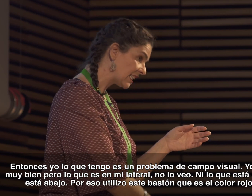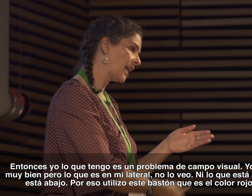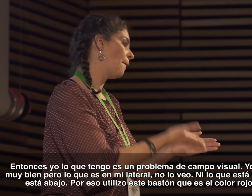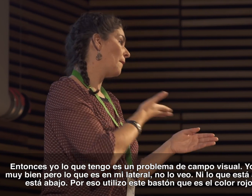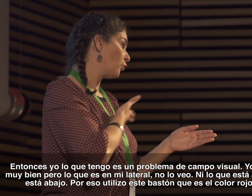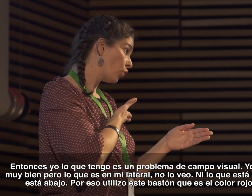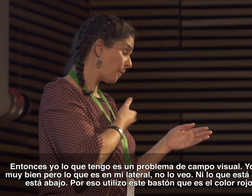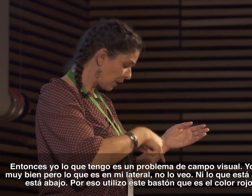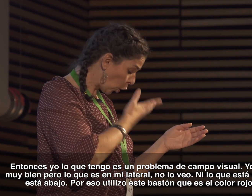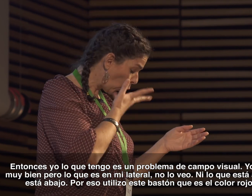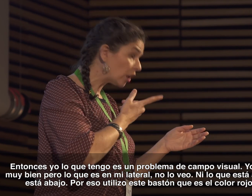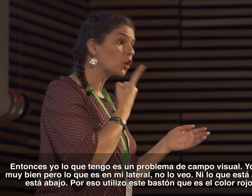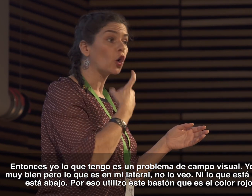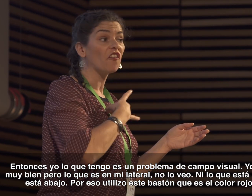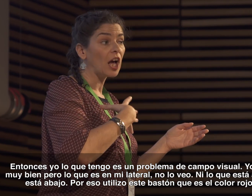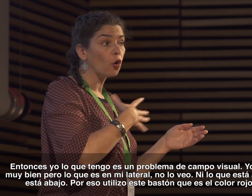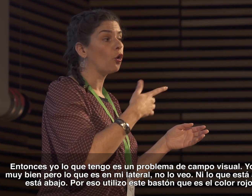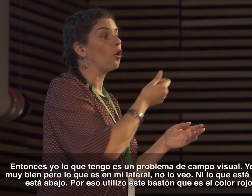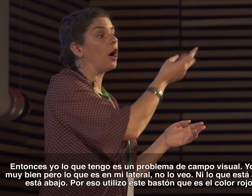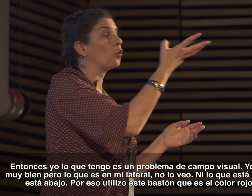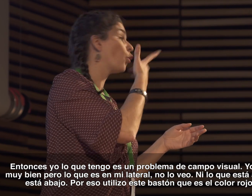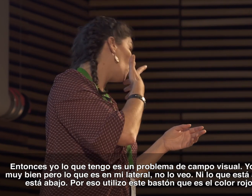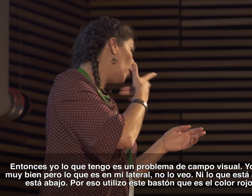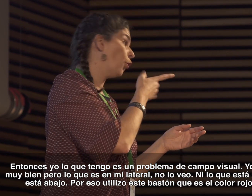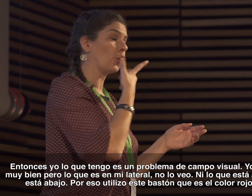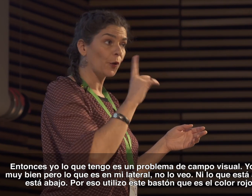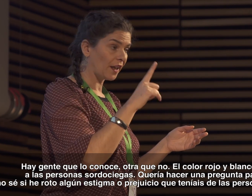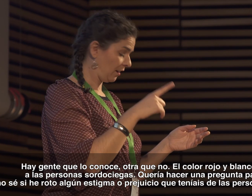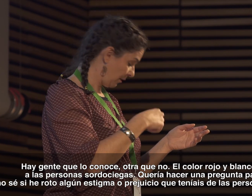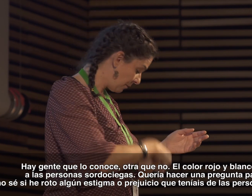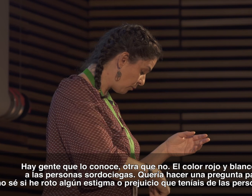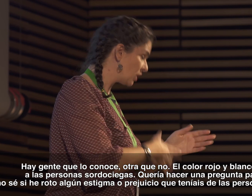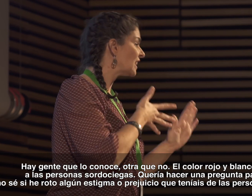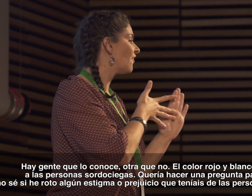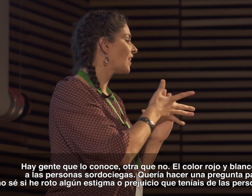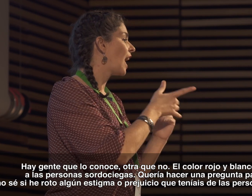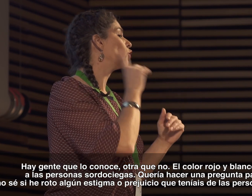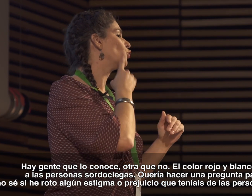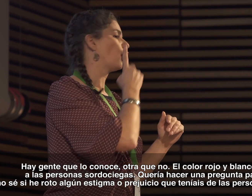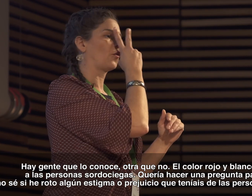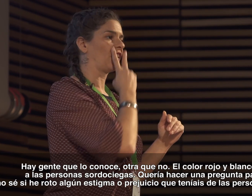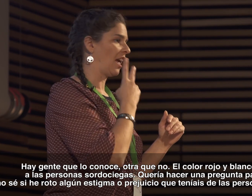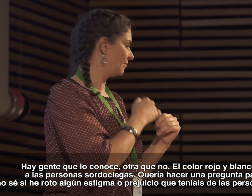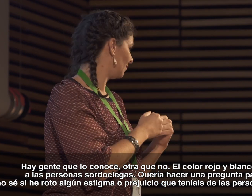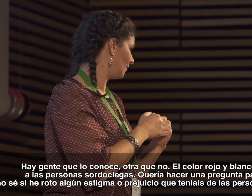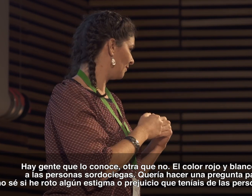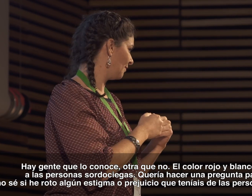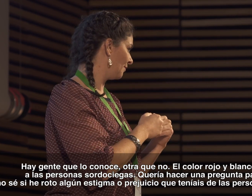que está abajo. Por eso utilizo este bastón, que es el color rojo y blanco. Hay gente que lo conoce, otra que no. El color rojo y blanco